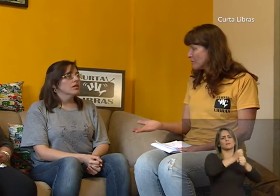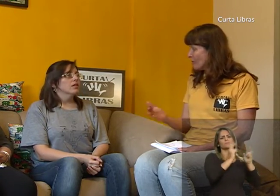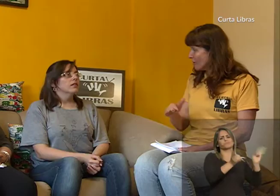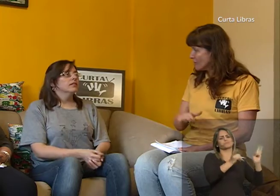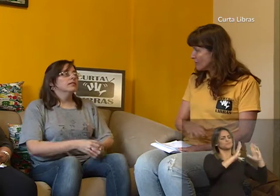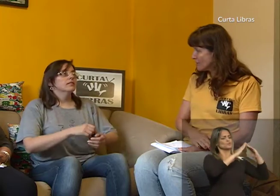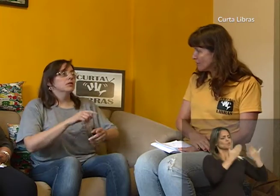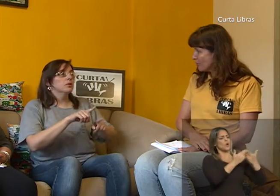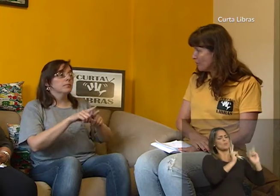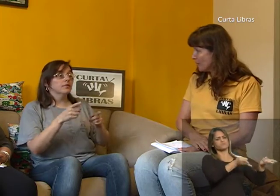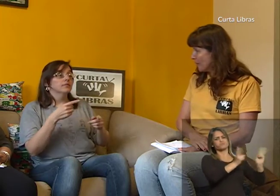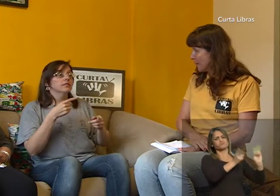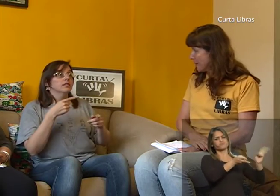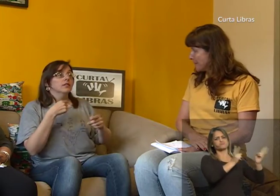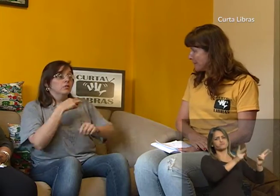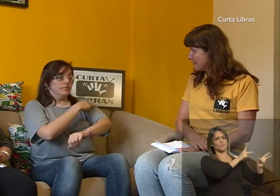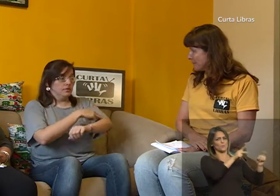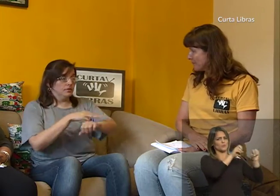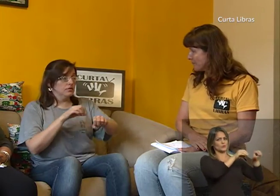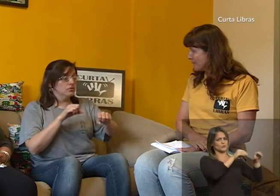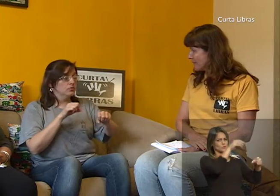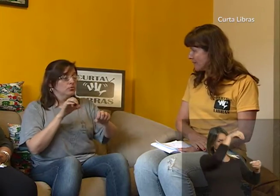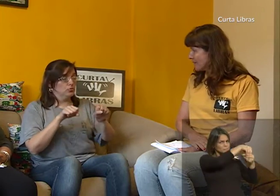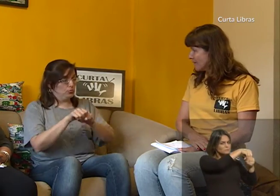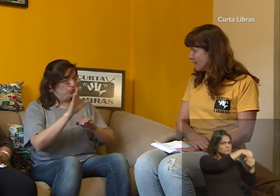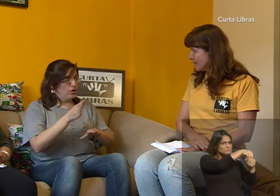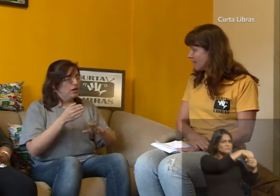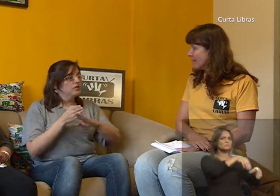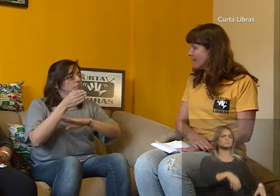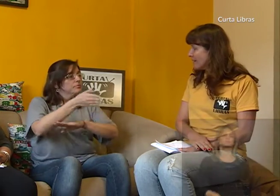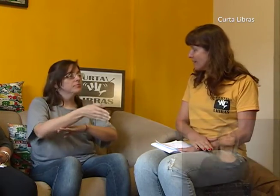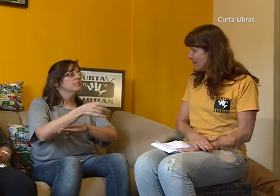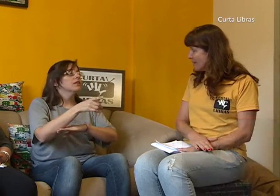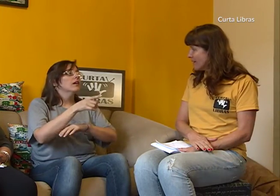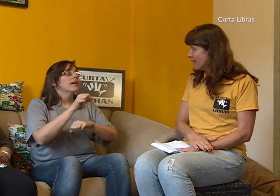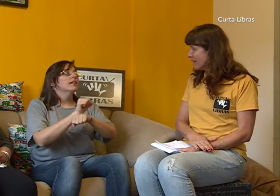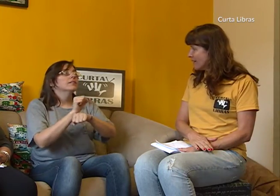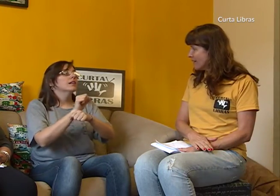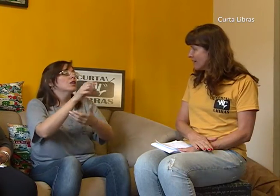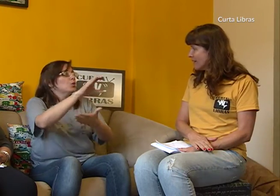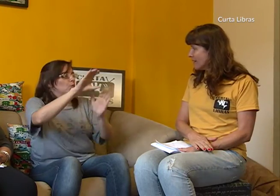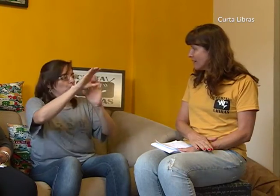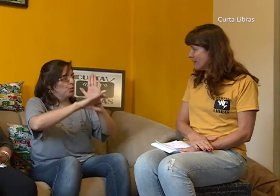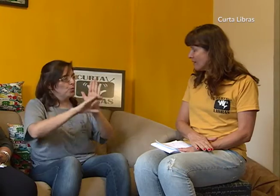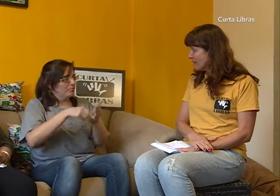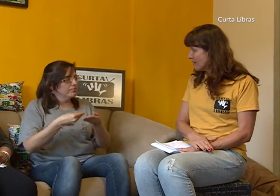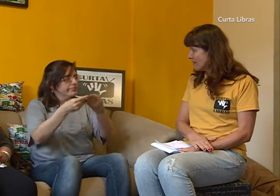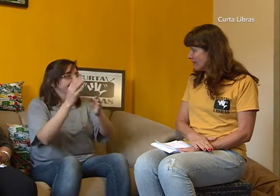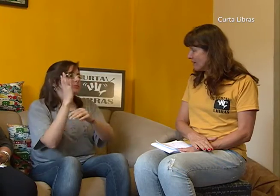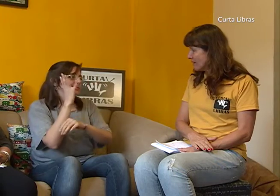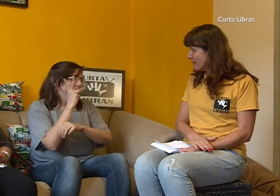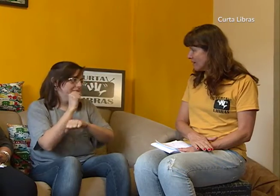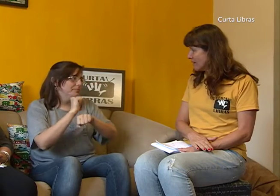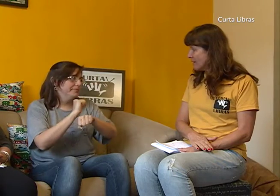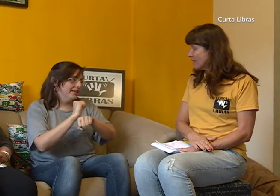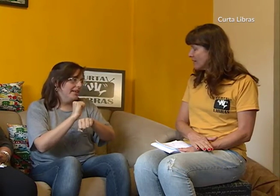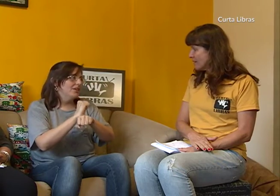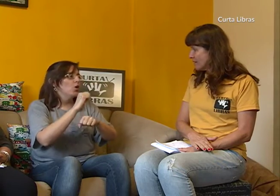escola onde você se formou. Depois que eu me formei no magistério, eu precisei esperar um pouco. Entreguei o currículo na oitava CRE,